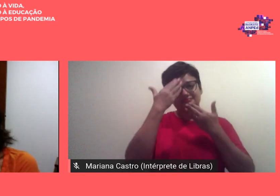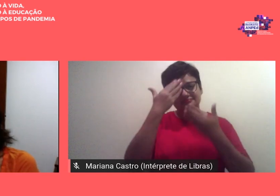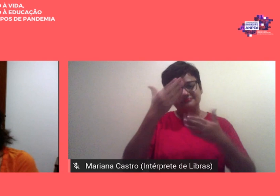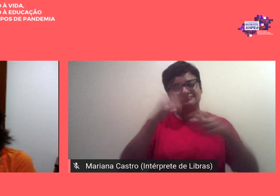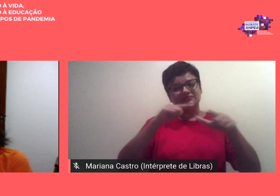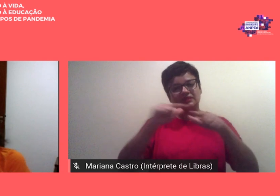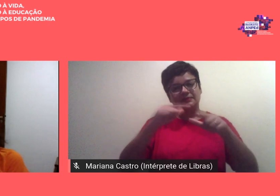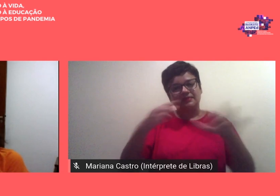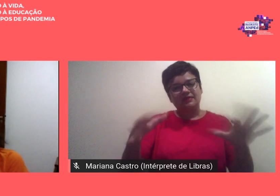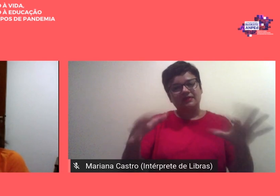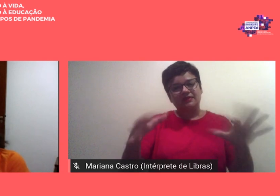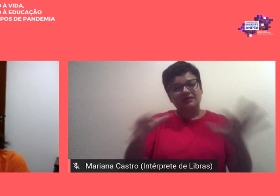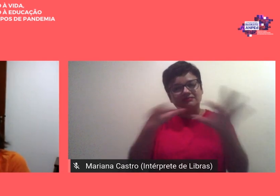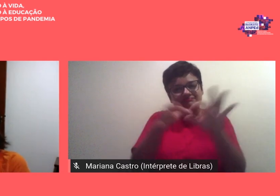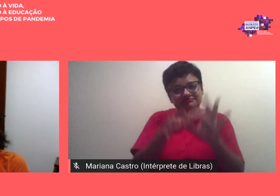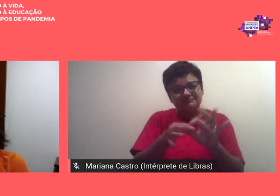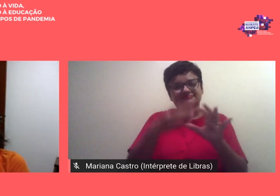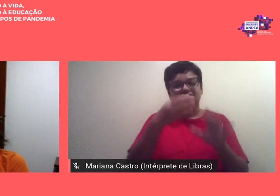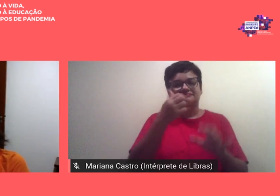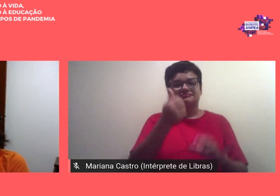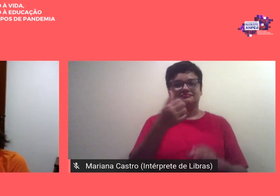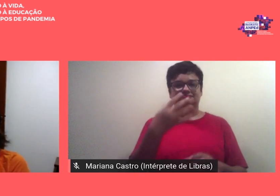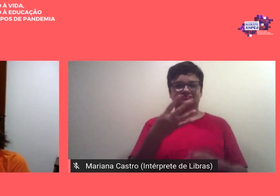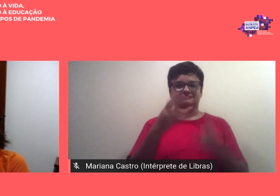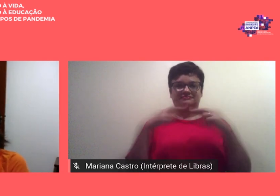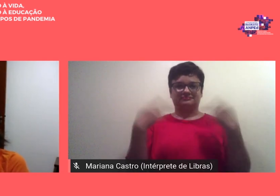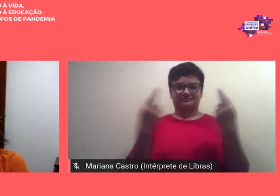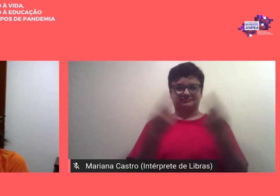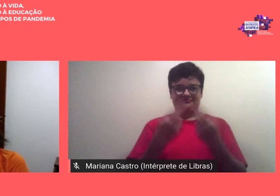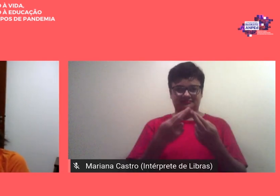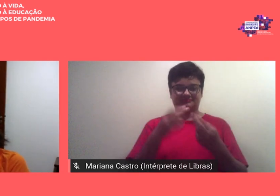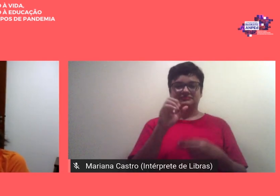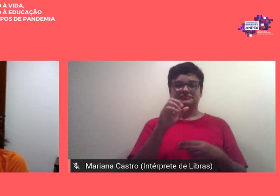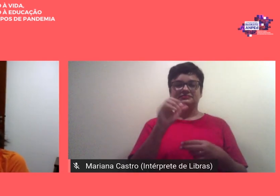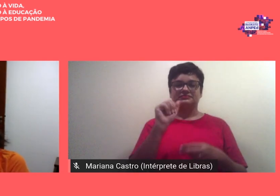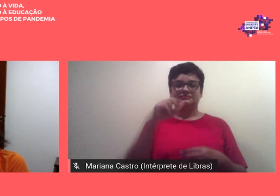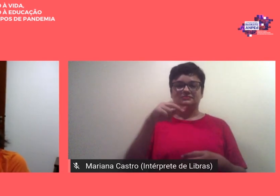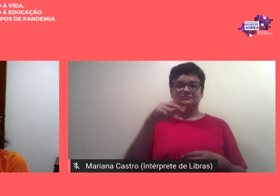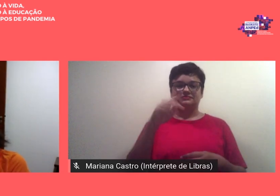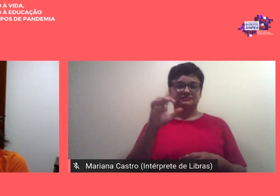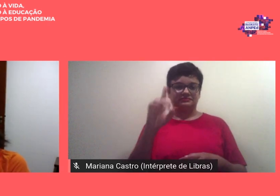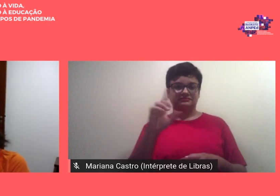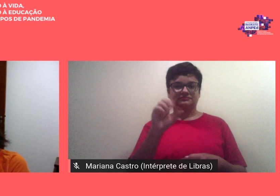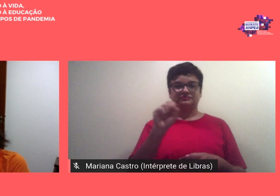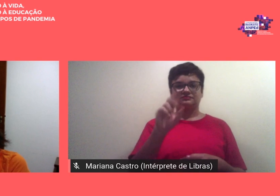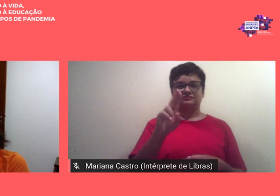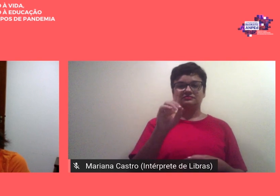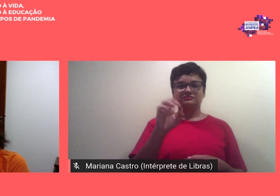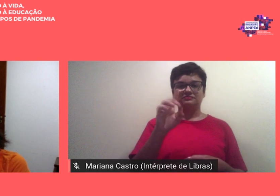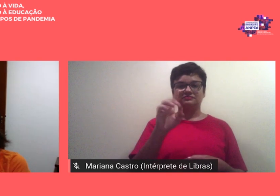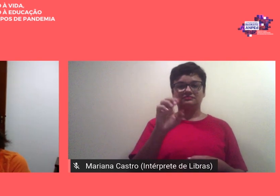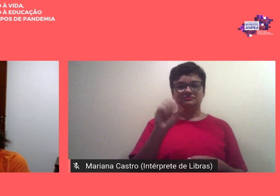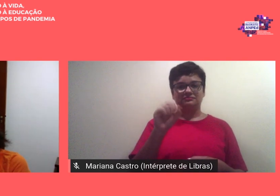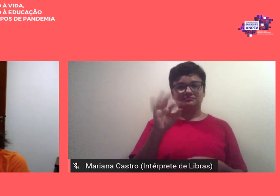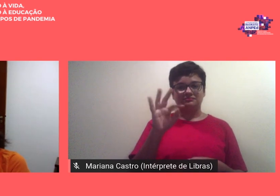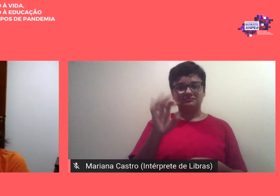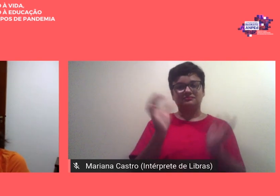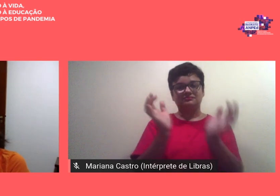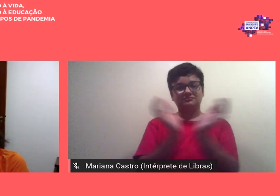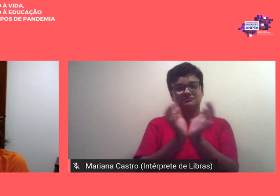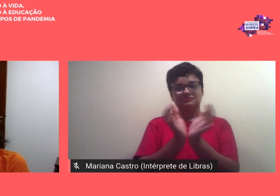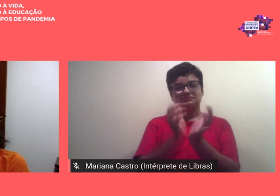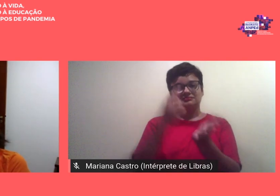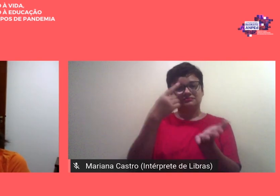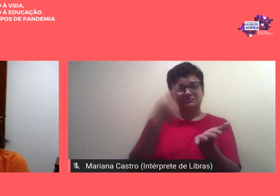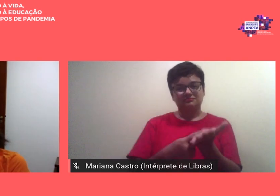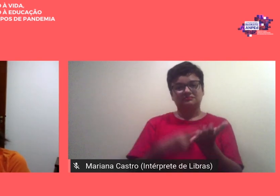organização da 14ª reunião da Amped Sudeste seria um grupo muito comprometido com a